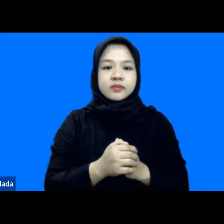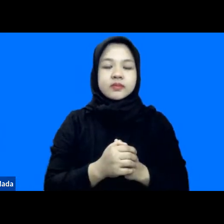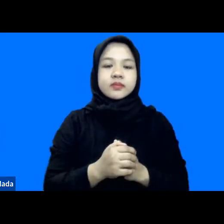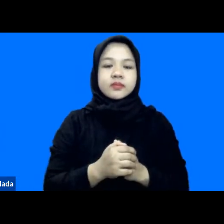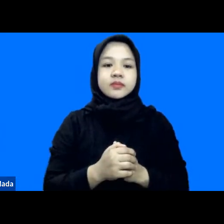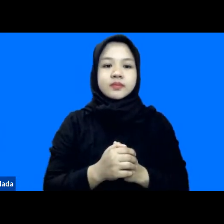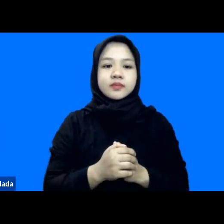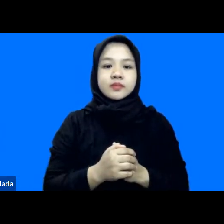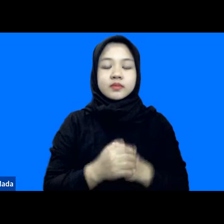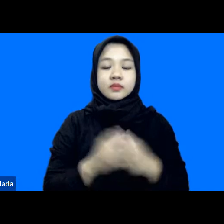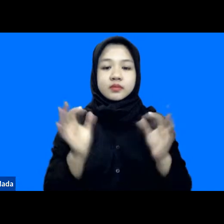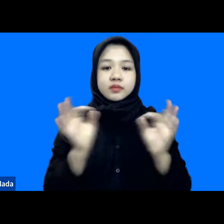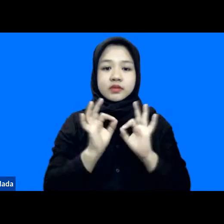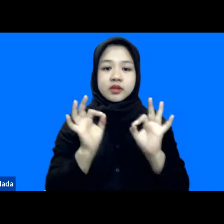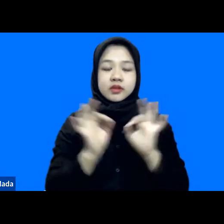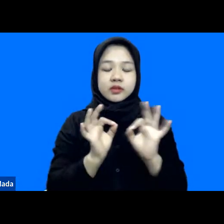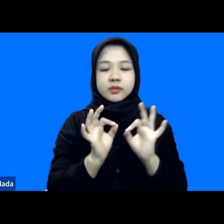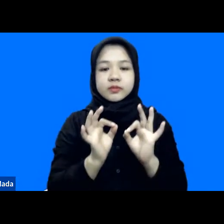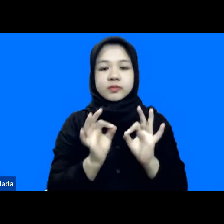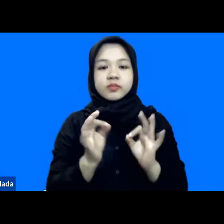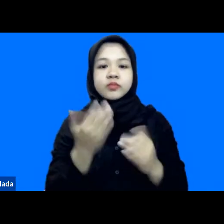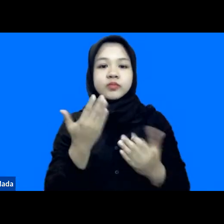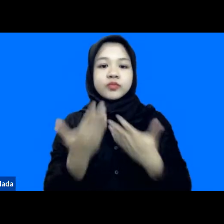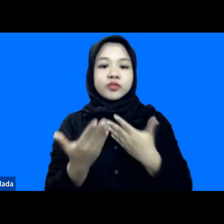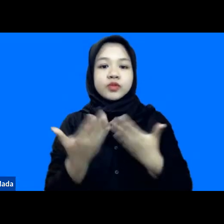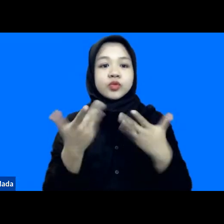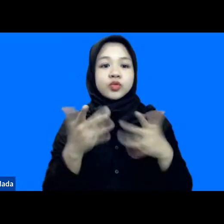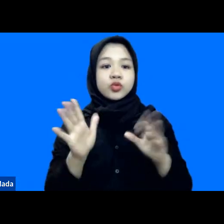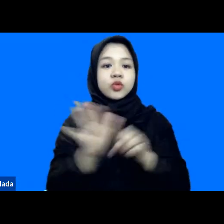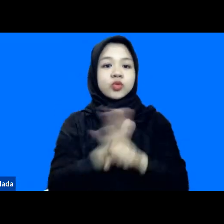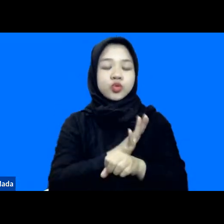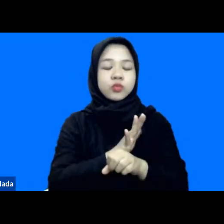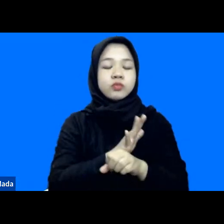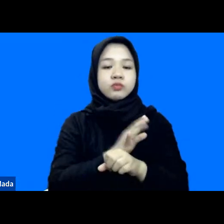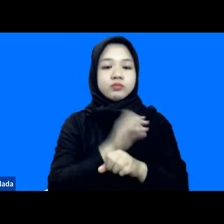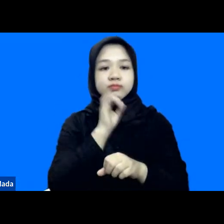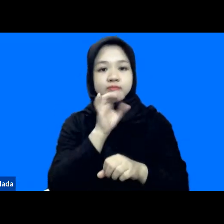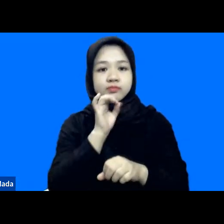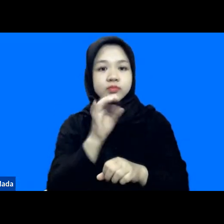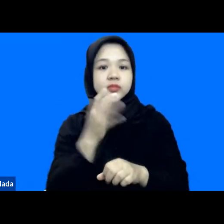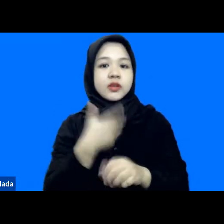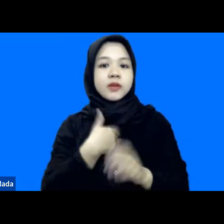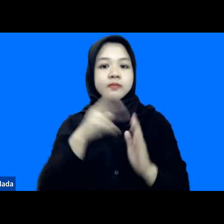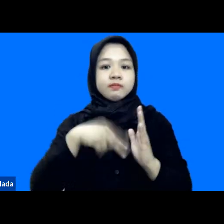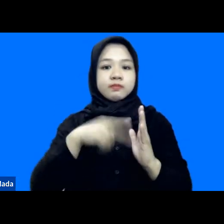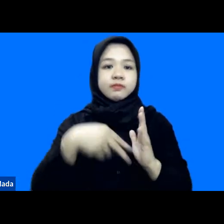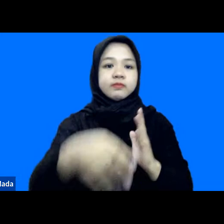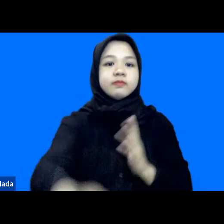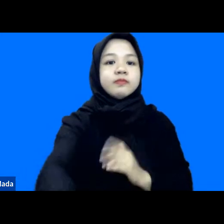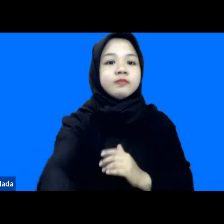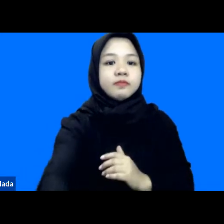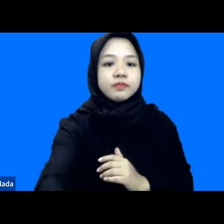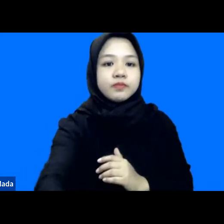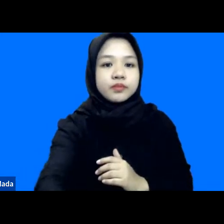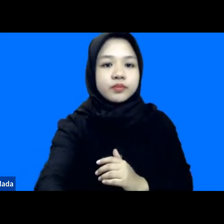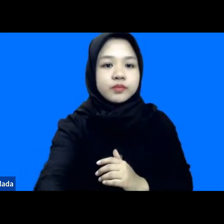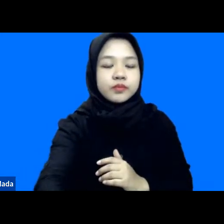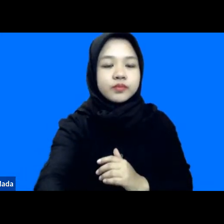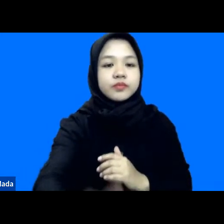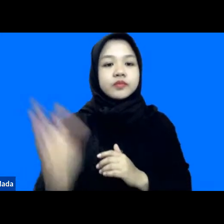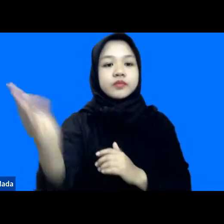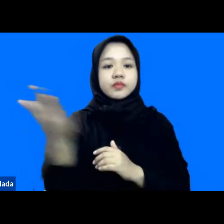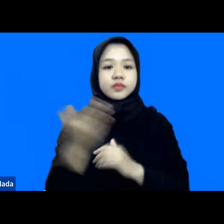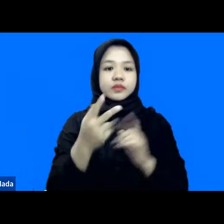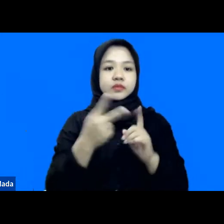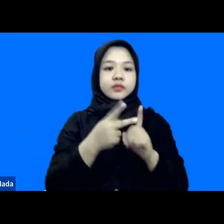tidak sepertinya sudah cukup terwakilkan dari apa yang saya bacakan silahkan mas Gilman bisa